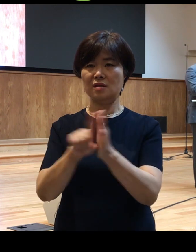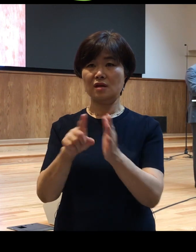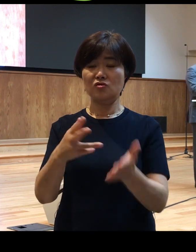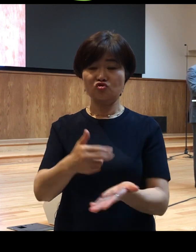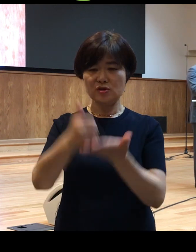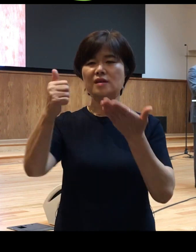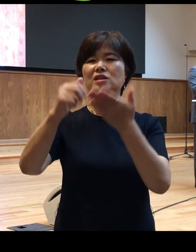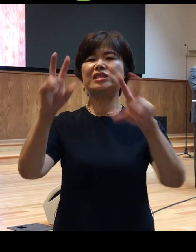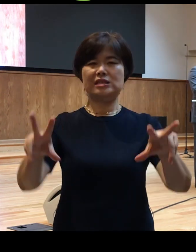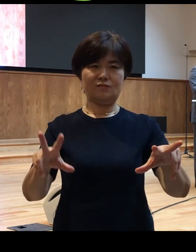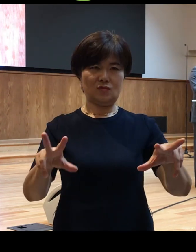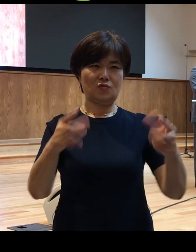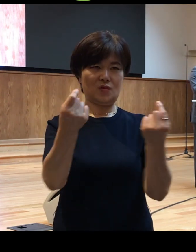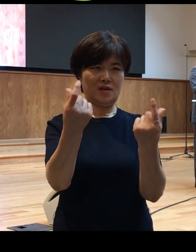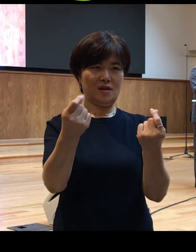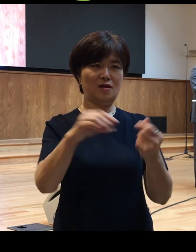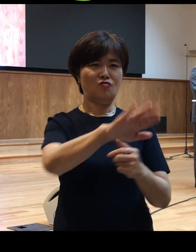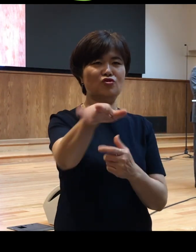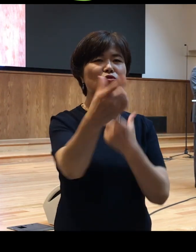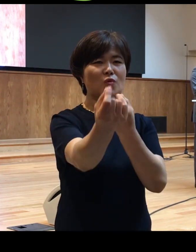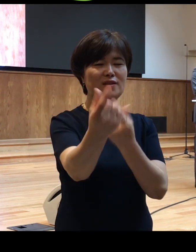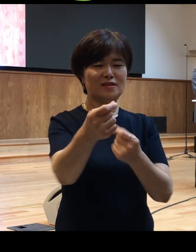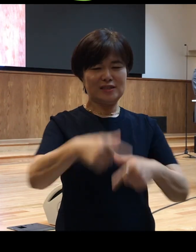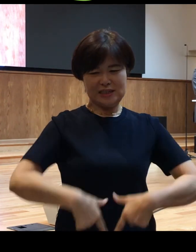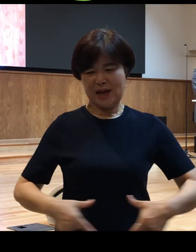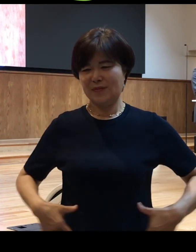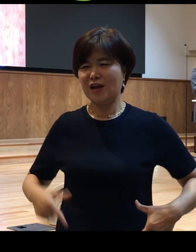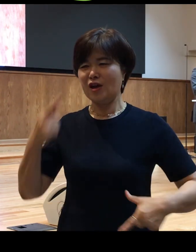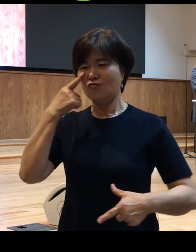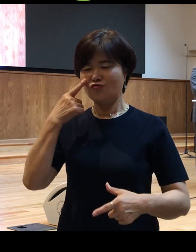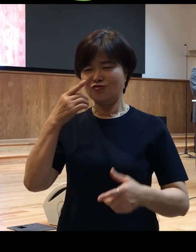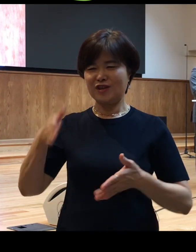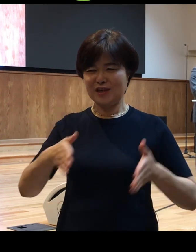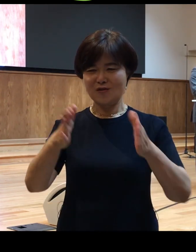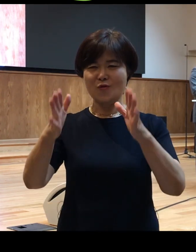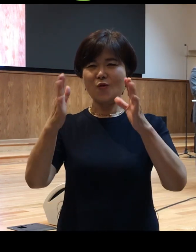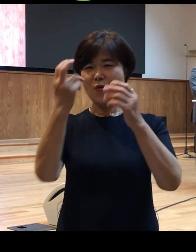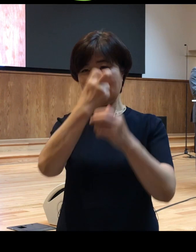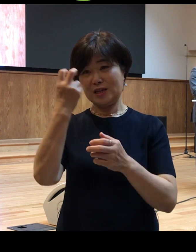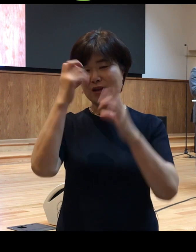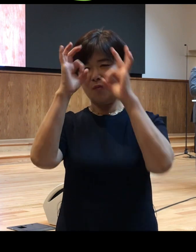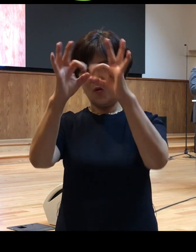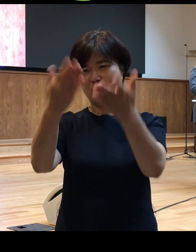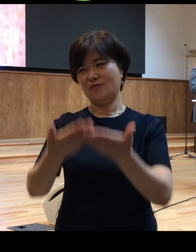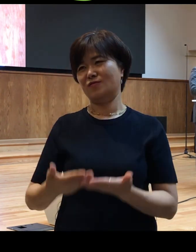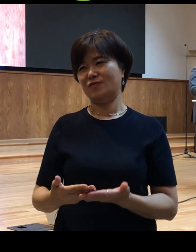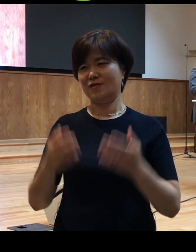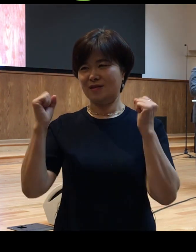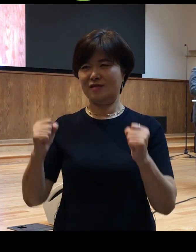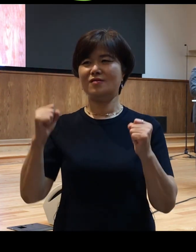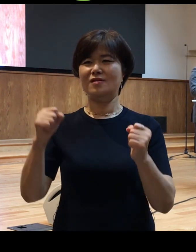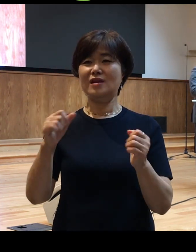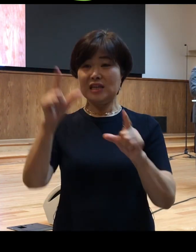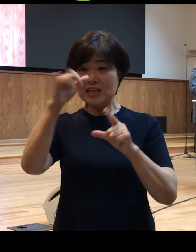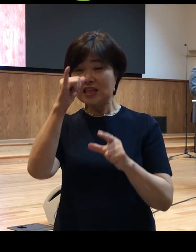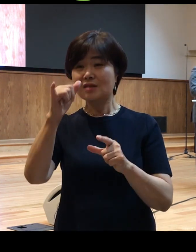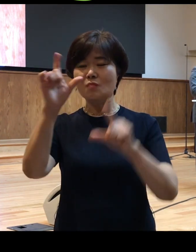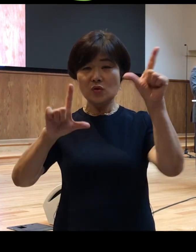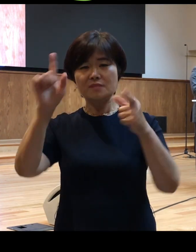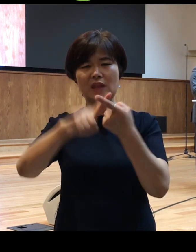저와 여러분을 그런 자비의 눈길로 지켜보고 계십니다 우리의 있는 모습 그대로 우리를 용납해